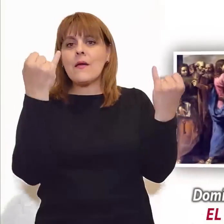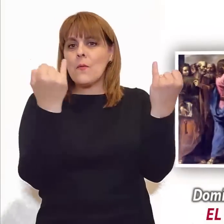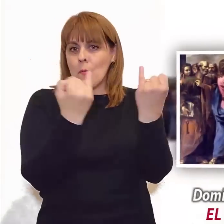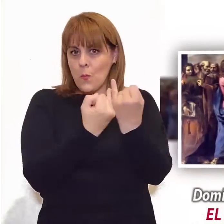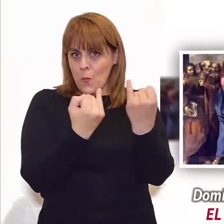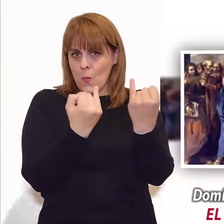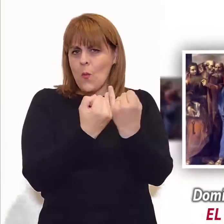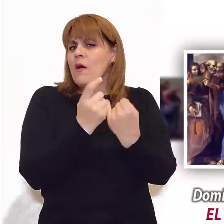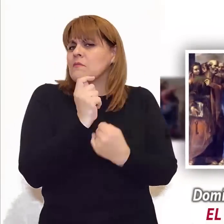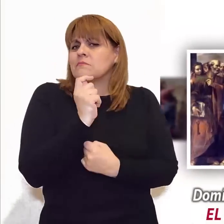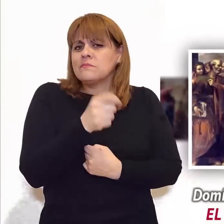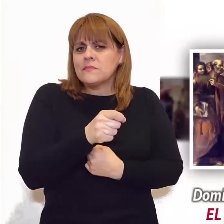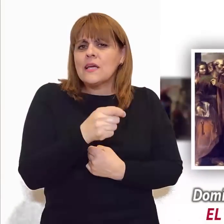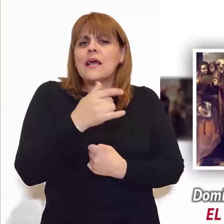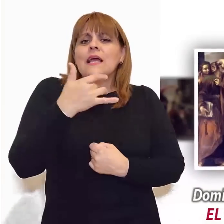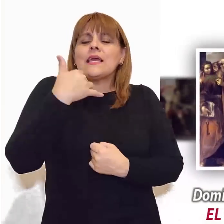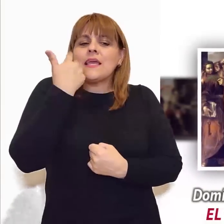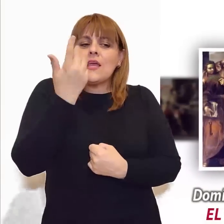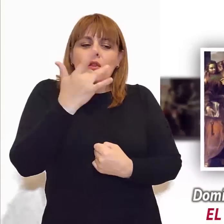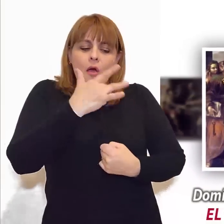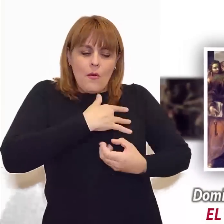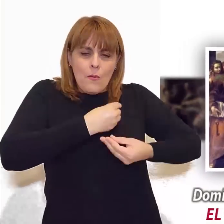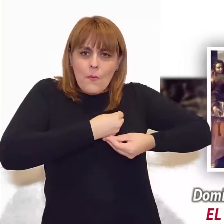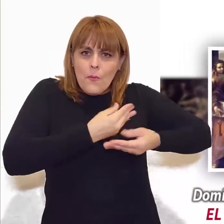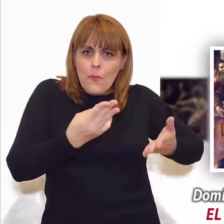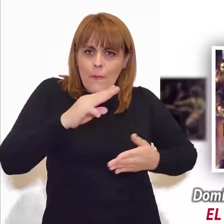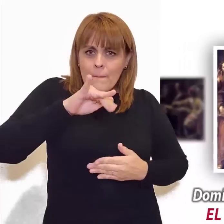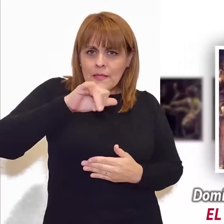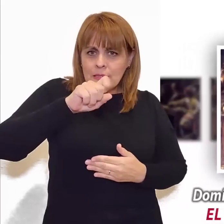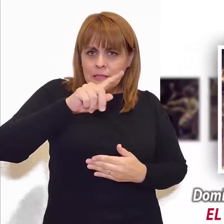recoge esta escena y la plasma en su lema episcopal.